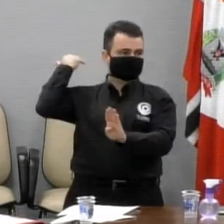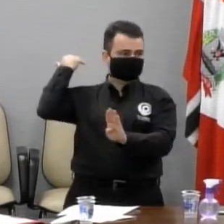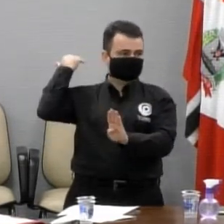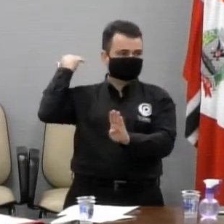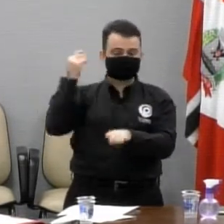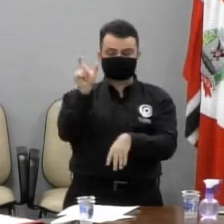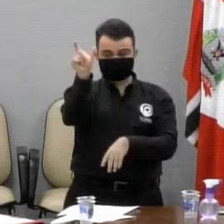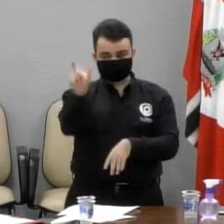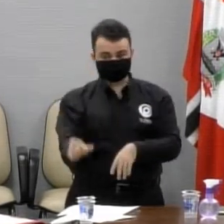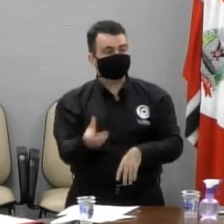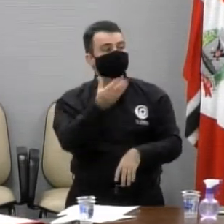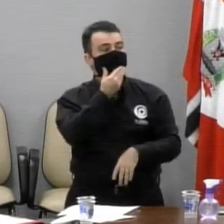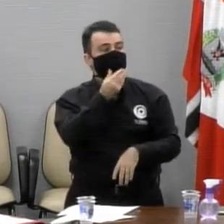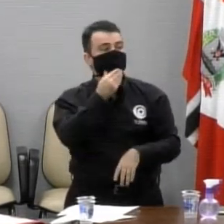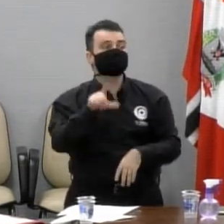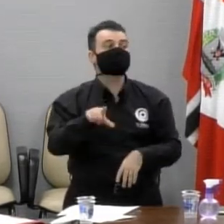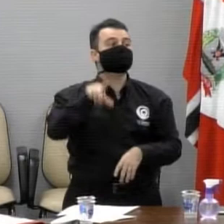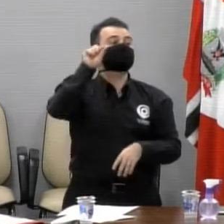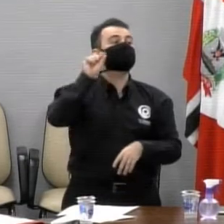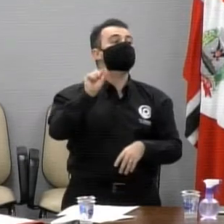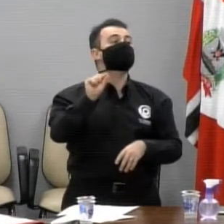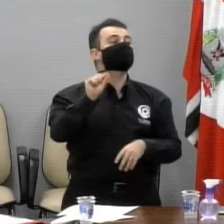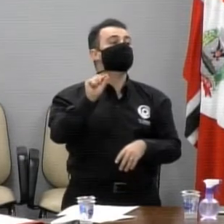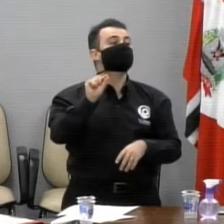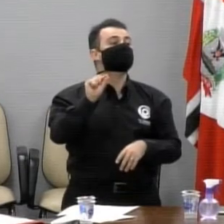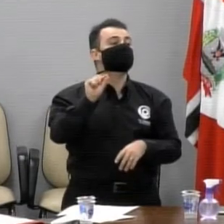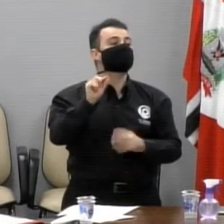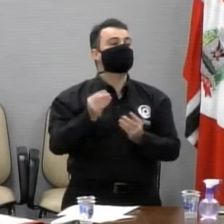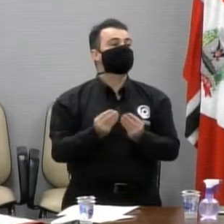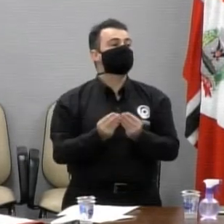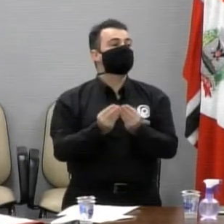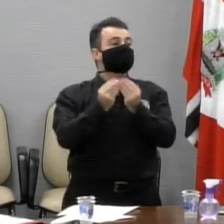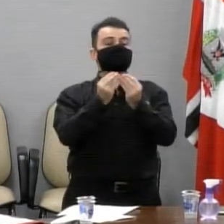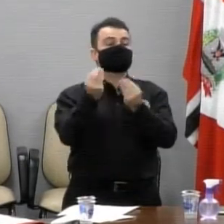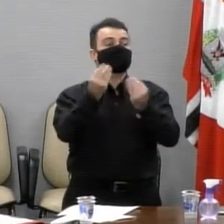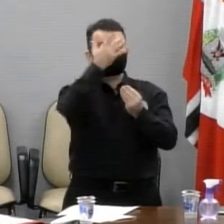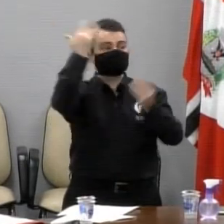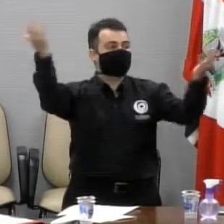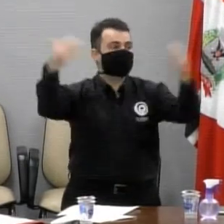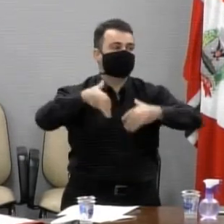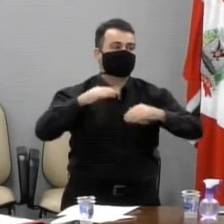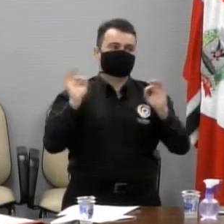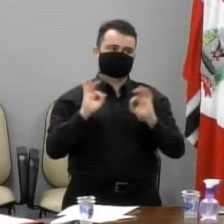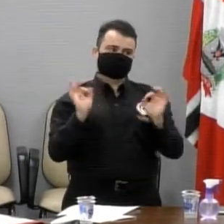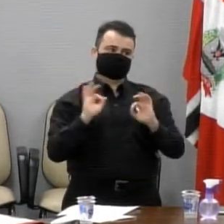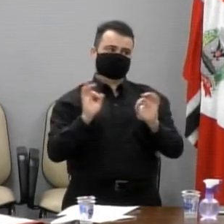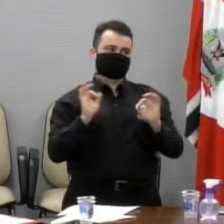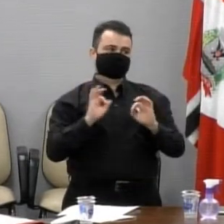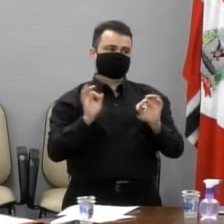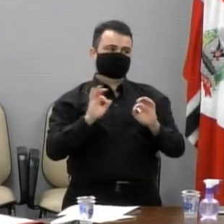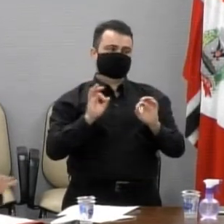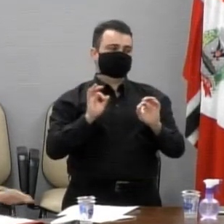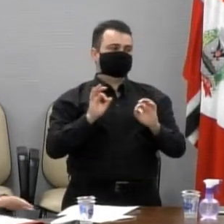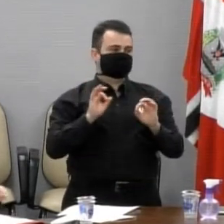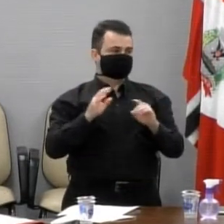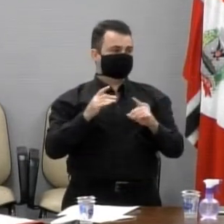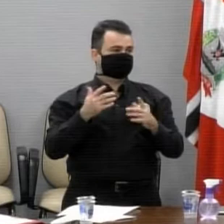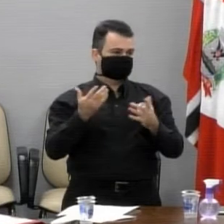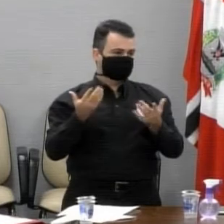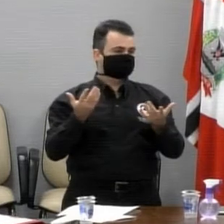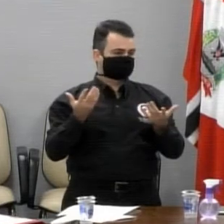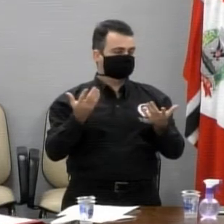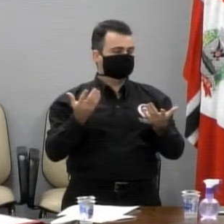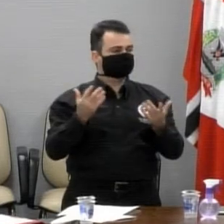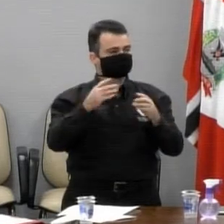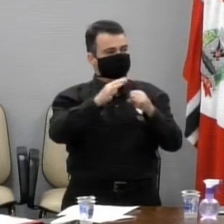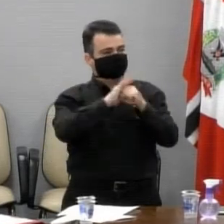Scherer optou por realizar missa sem a presença física dos fiéis, também respeitando. Então, essa opinião